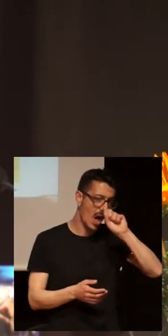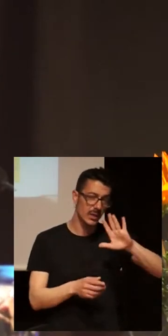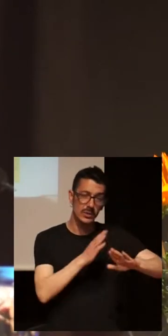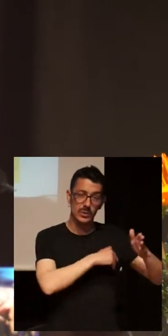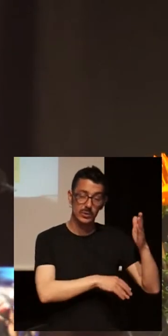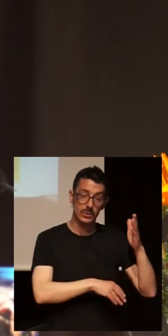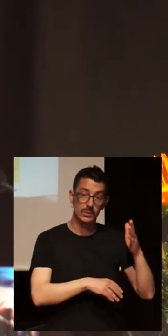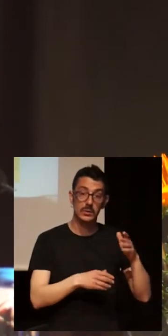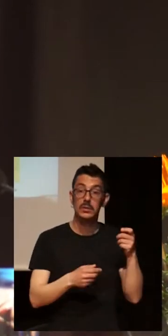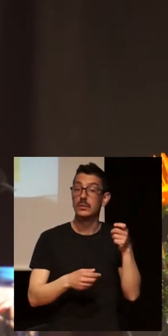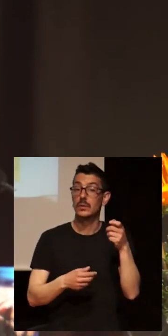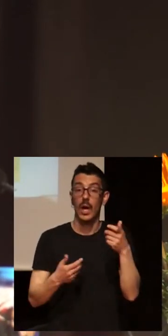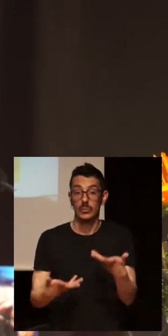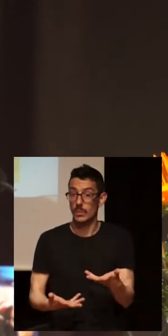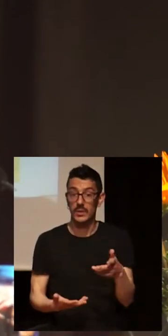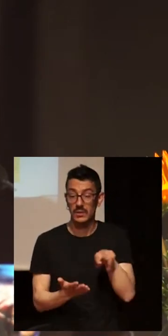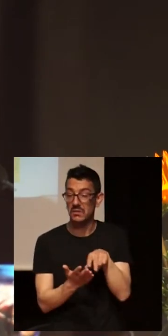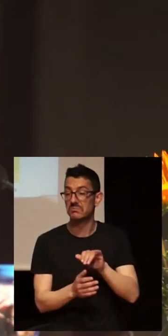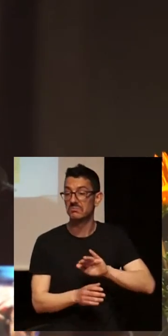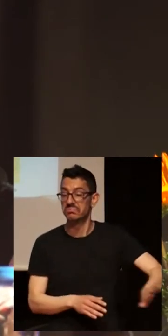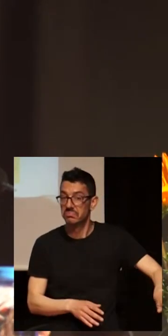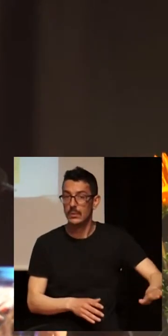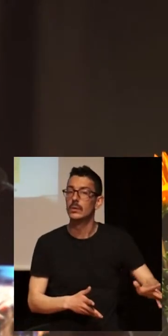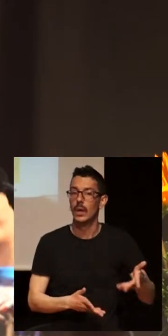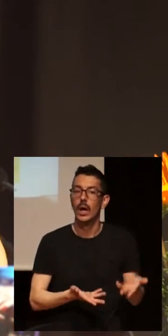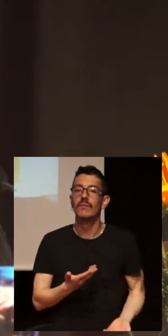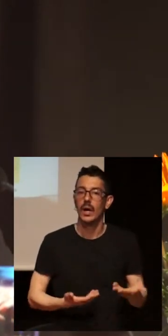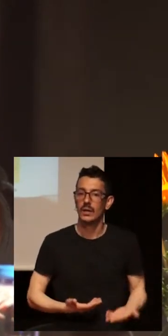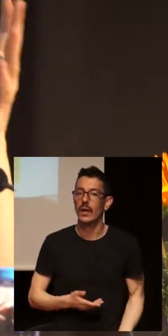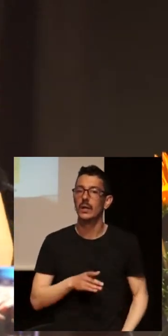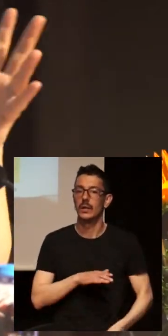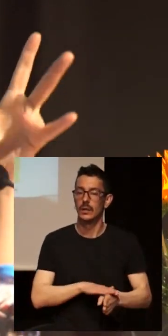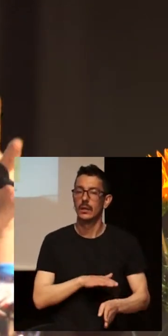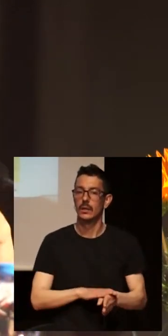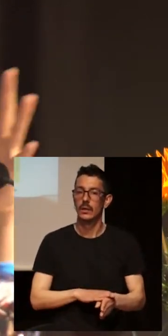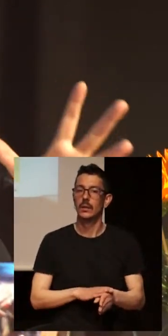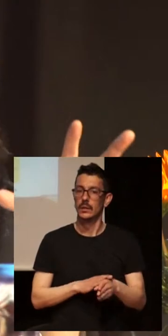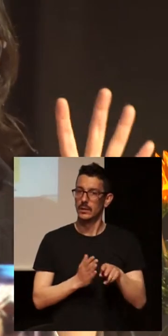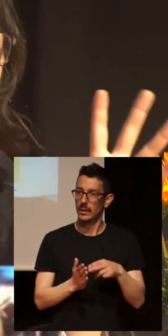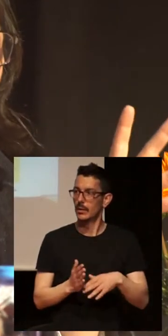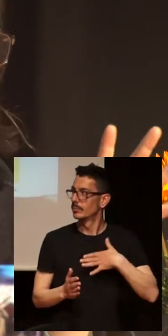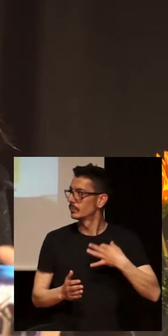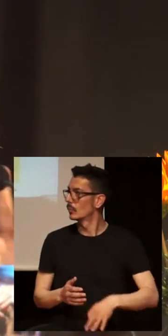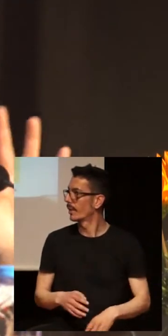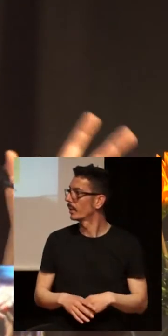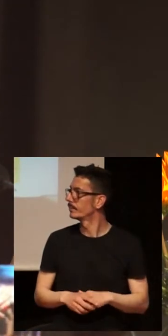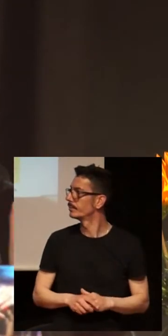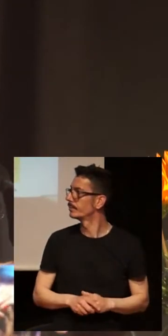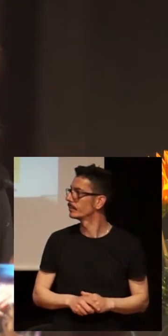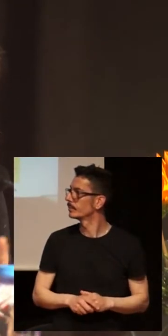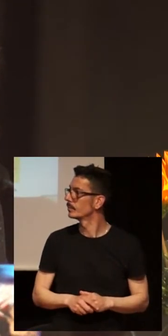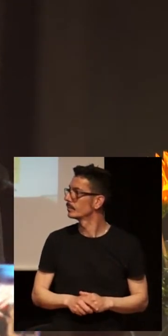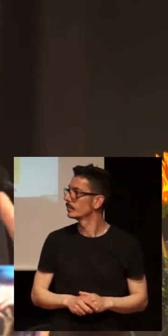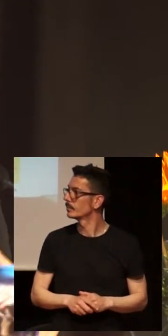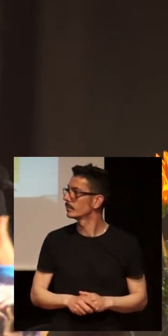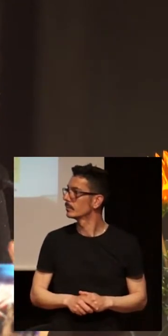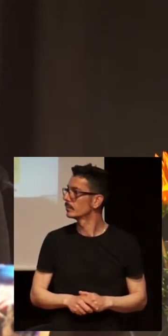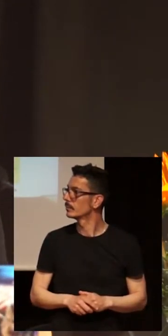Y cuando hablamos del tema de salud, que era una de las… ¿no? Antes Noelia lo ha comentado y creo que Monse también, ¿no? Cuando estamos